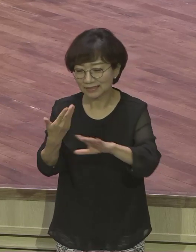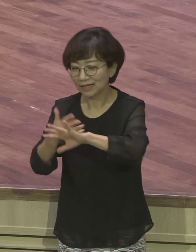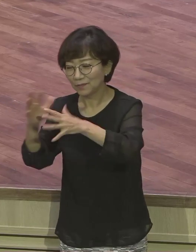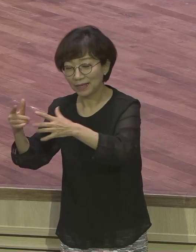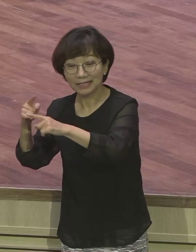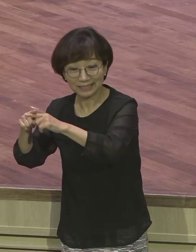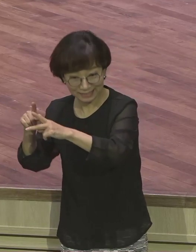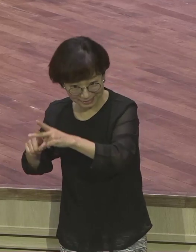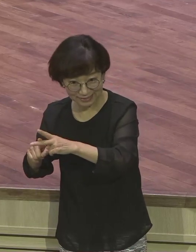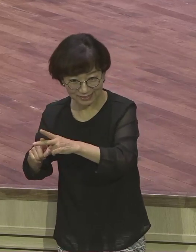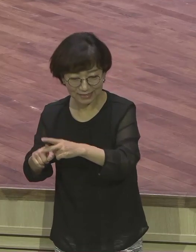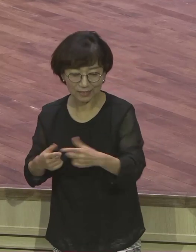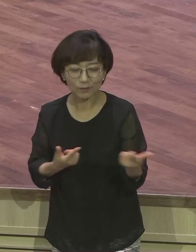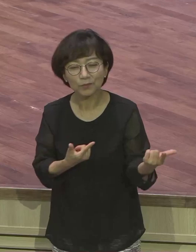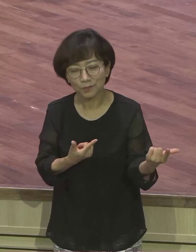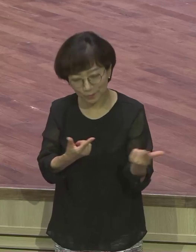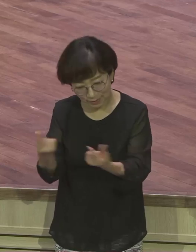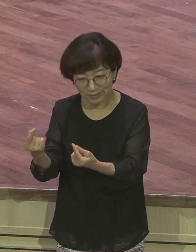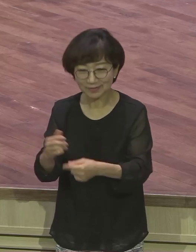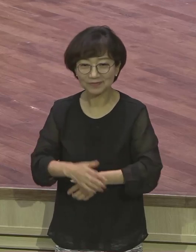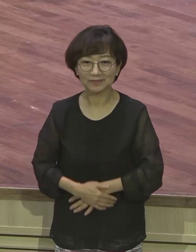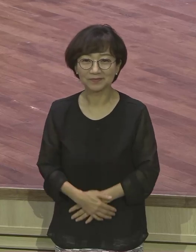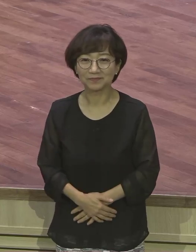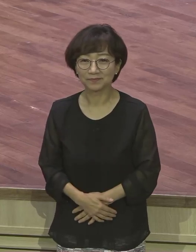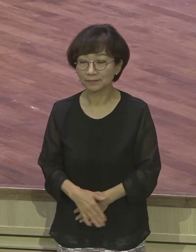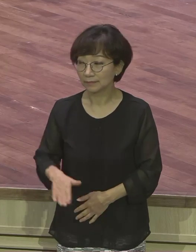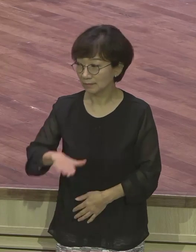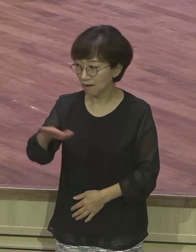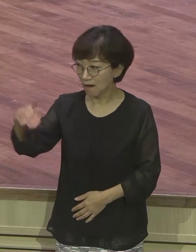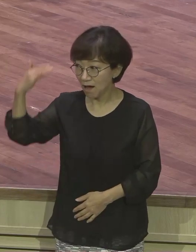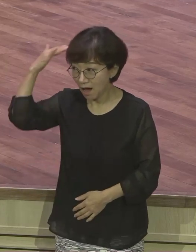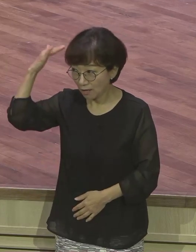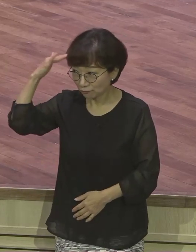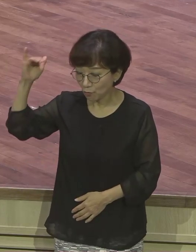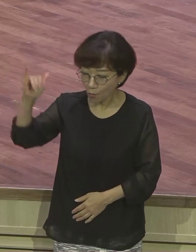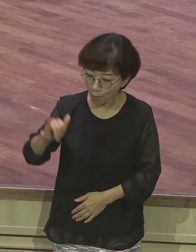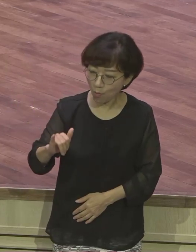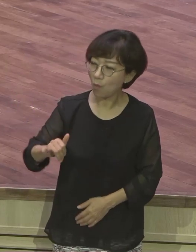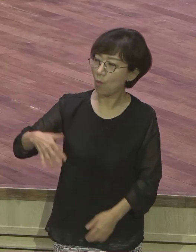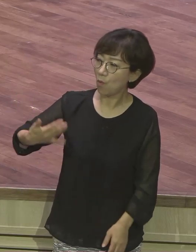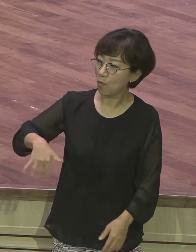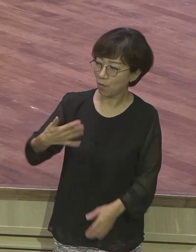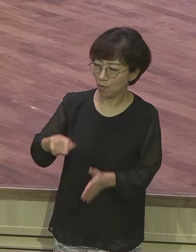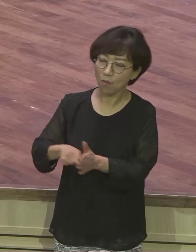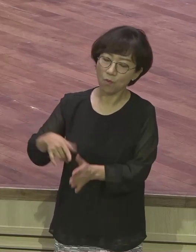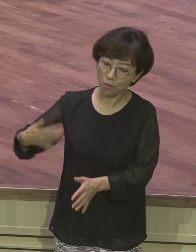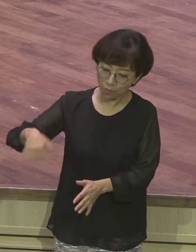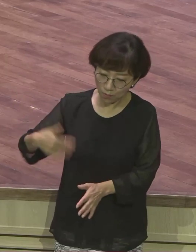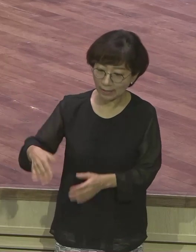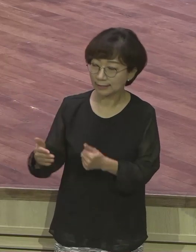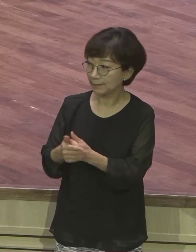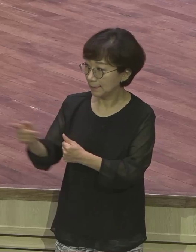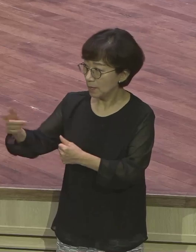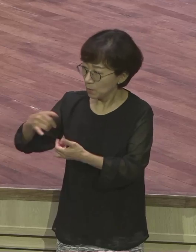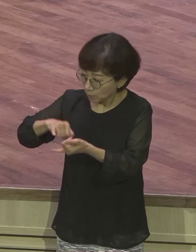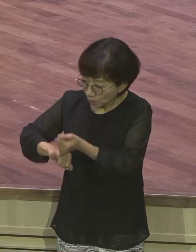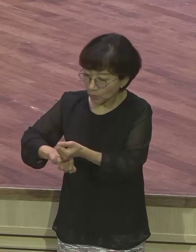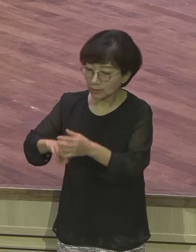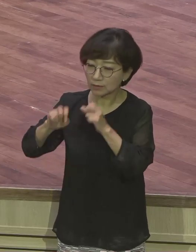멤버들이 맞아요. 그렇게 여러분들이 사회 현장에서 어떻게 하단지 성교사님 힘주고 용기주고 성교사님 여러분 나라를